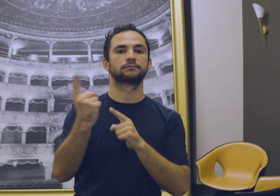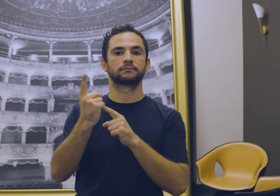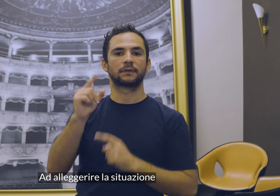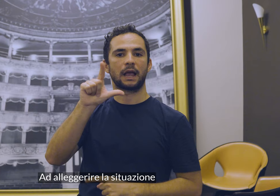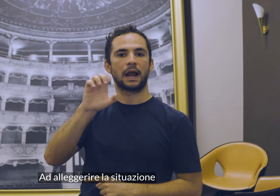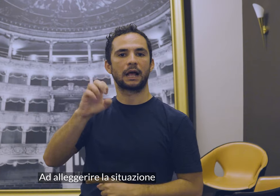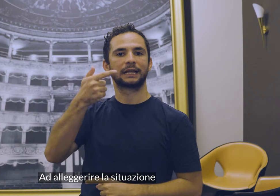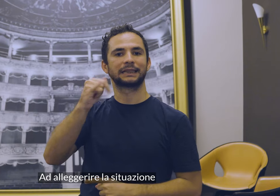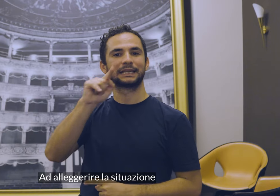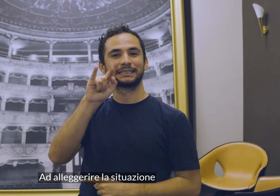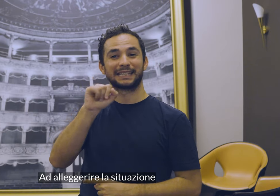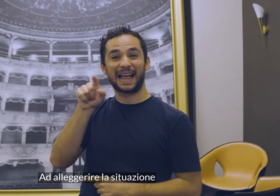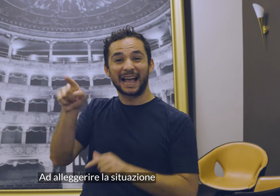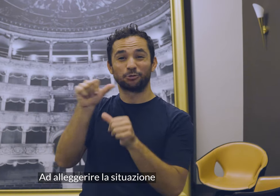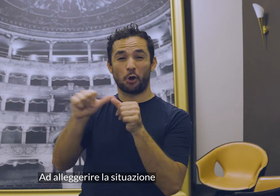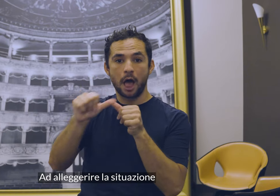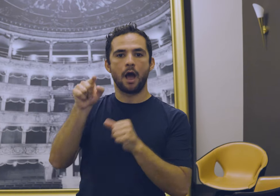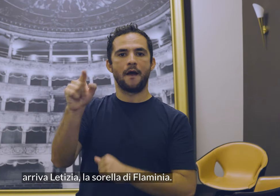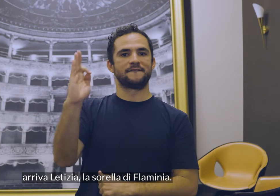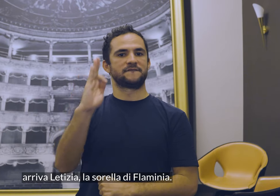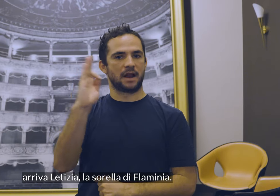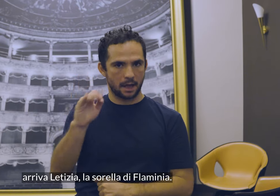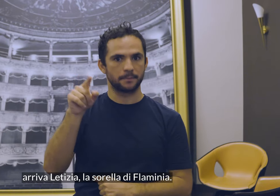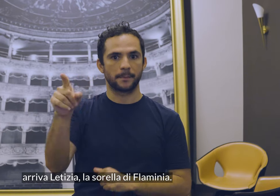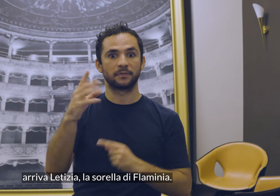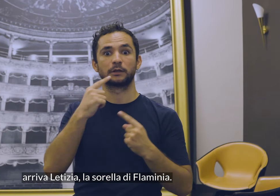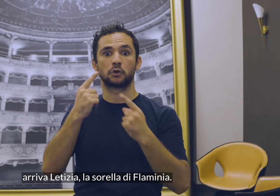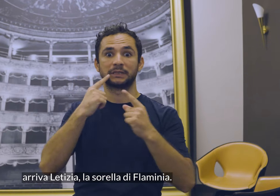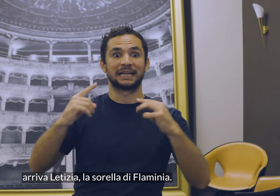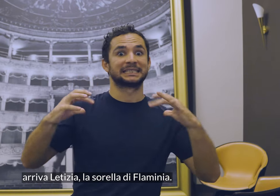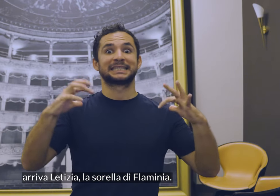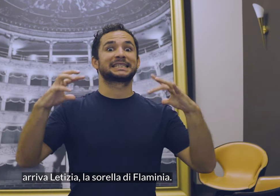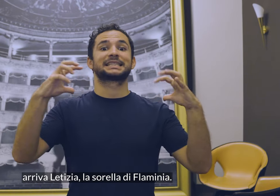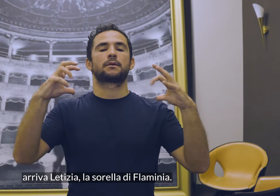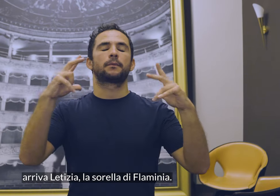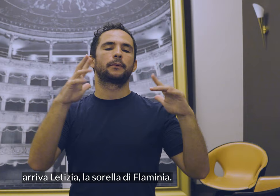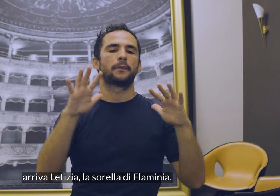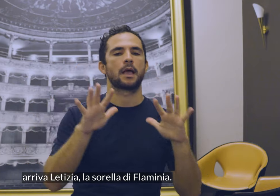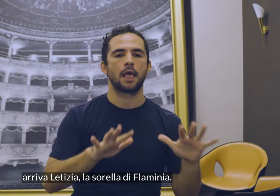Ad alleggerire la situazione arriva Letizia, la sorella di Flaminia.